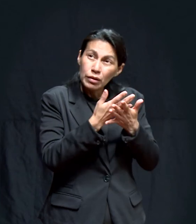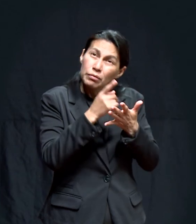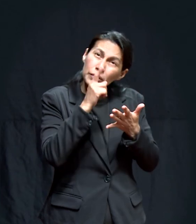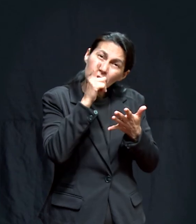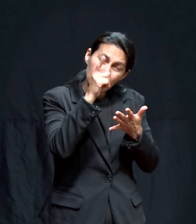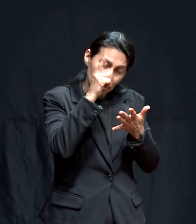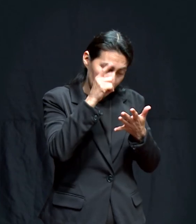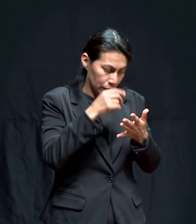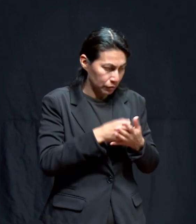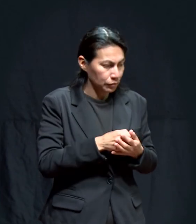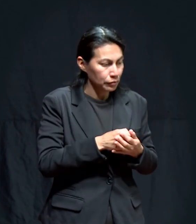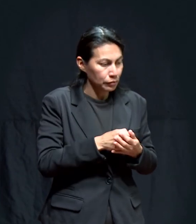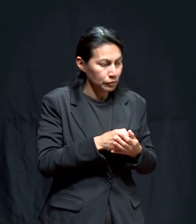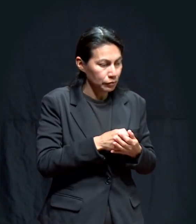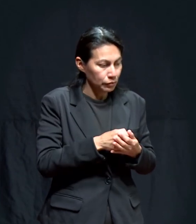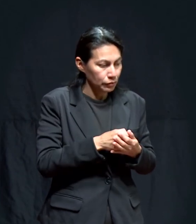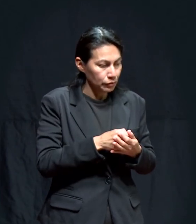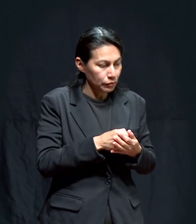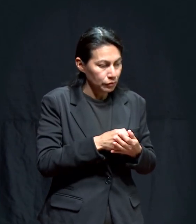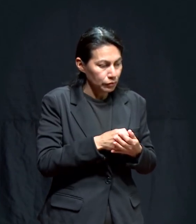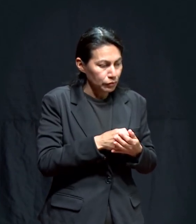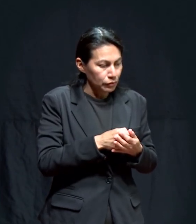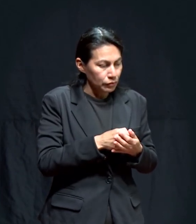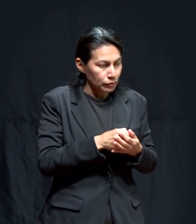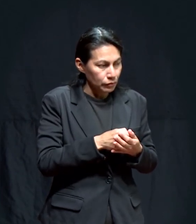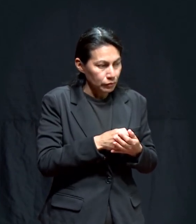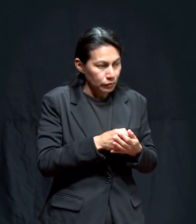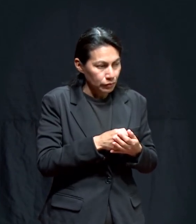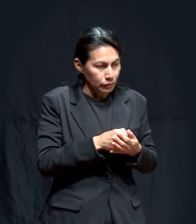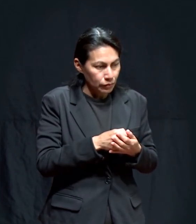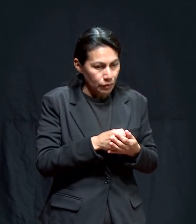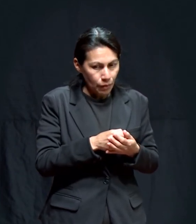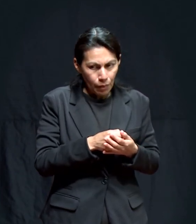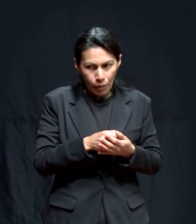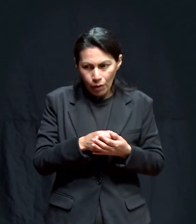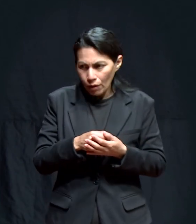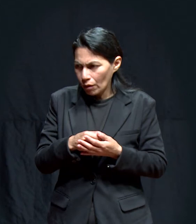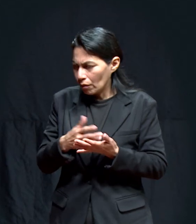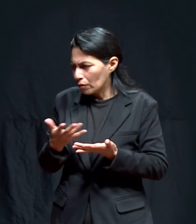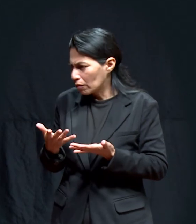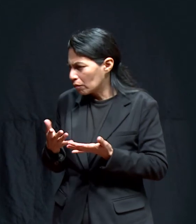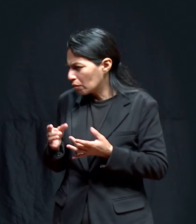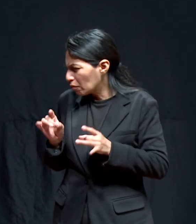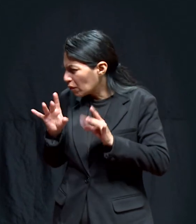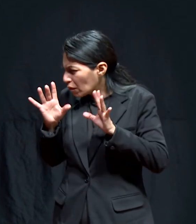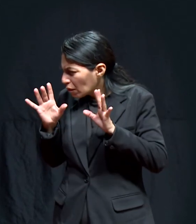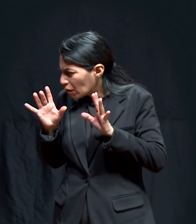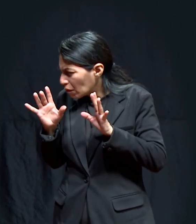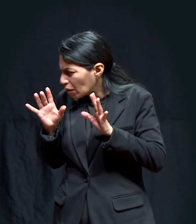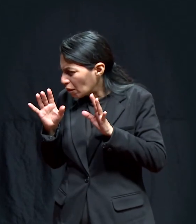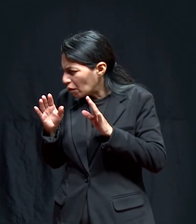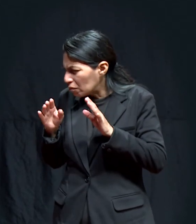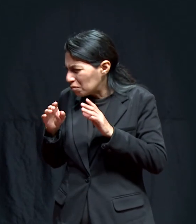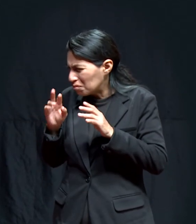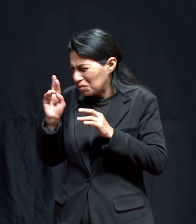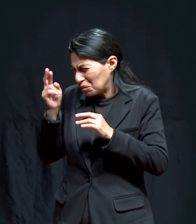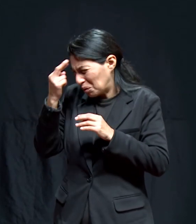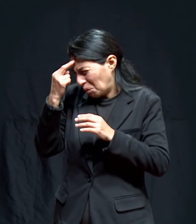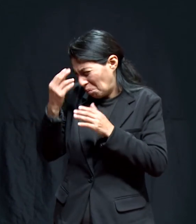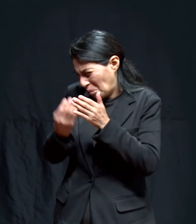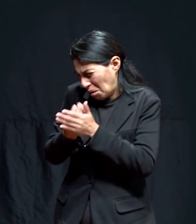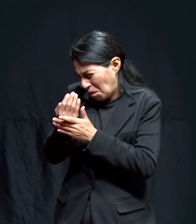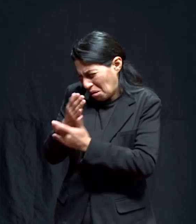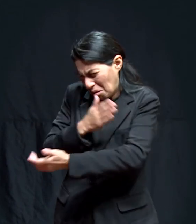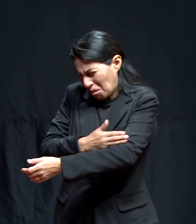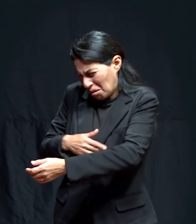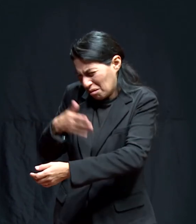para esperar en ti y cierto cierto día no sé si fue en la